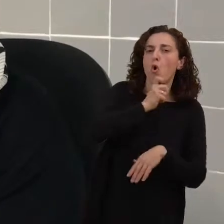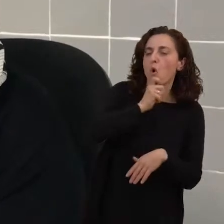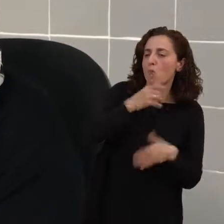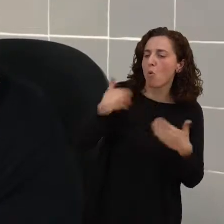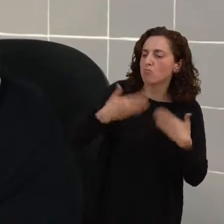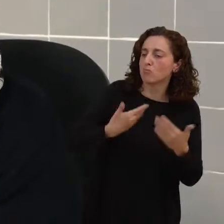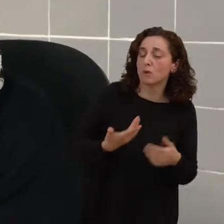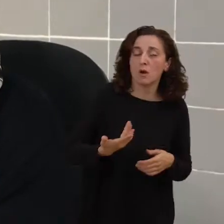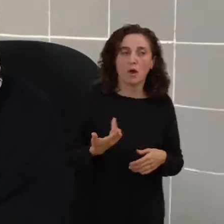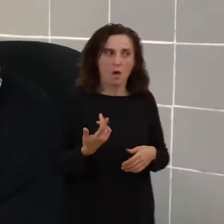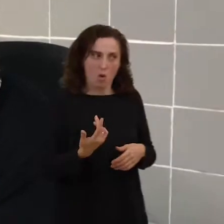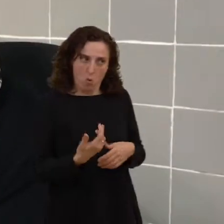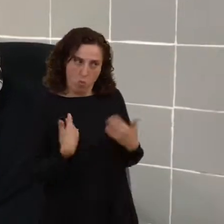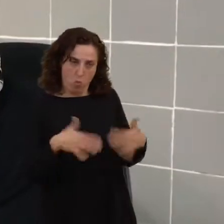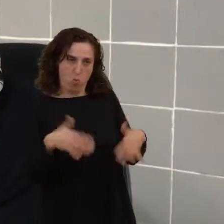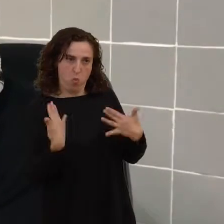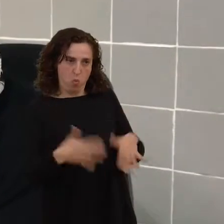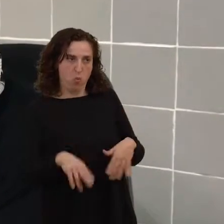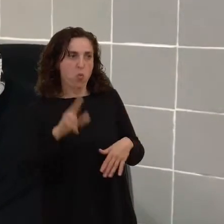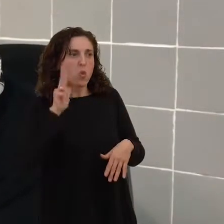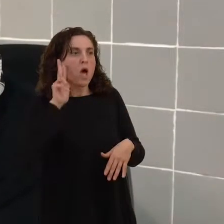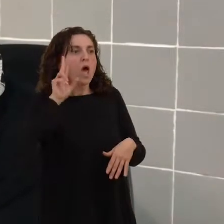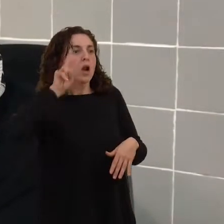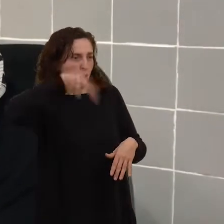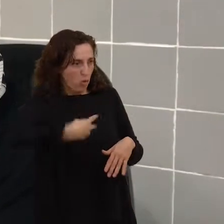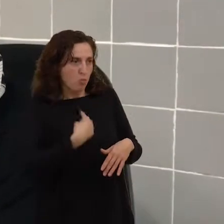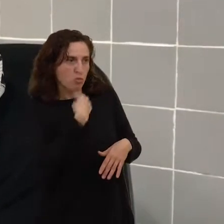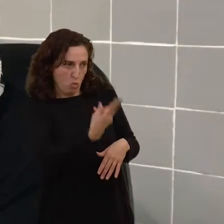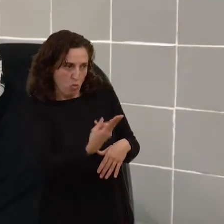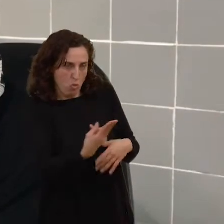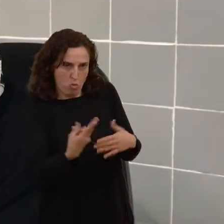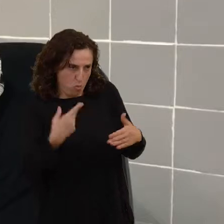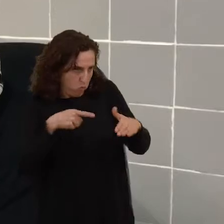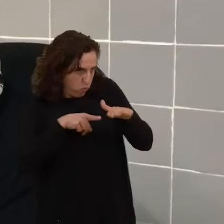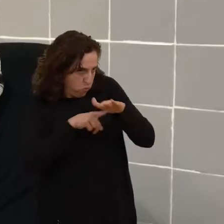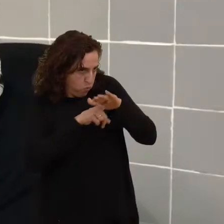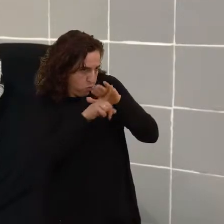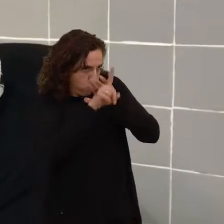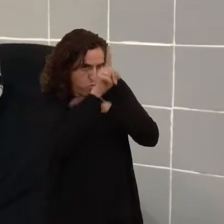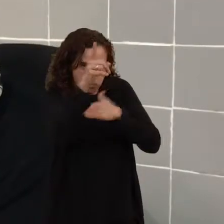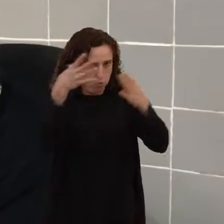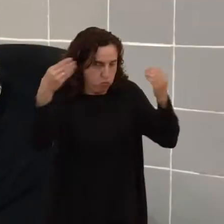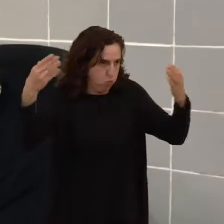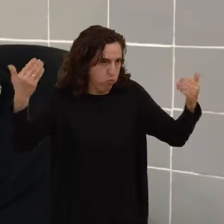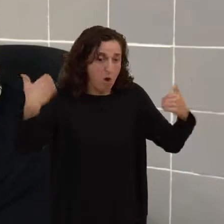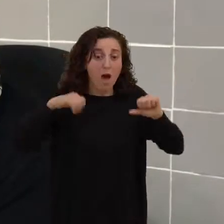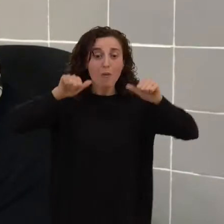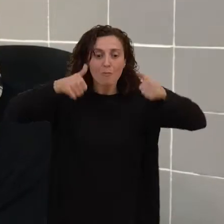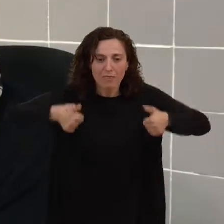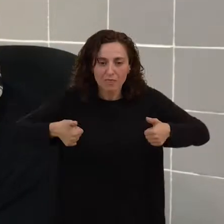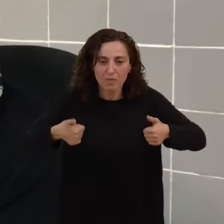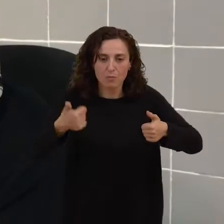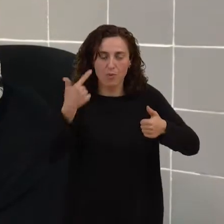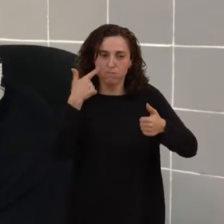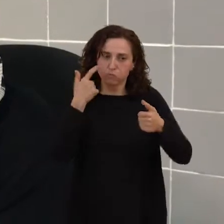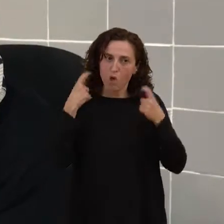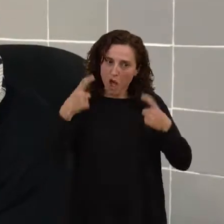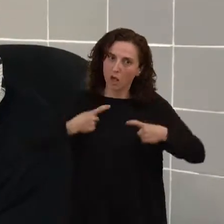reconocimiento de voz ha evolucionado mucho. Al principio se notaba más que había que esforzarse